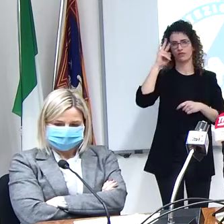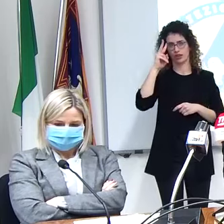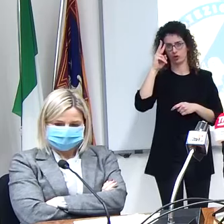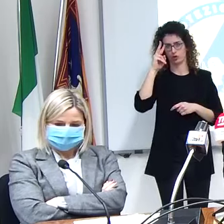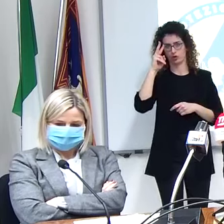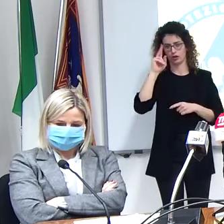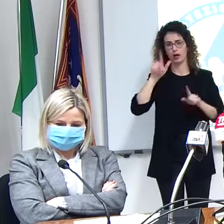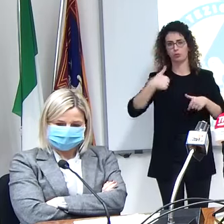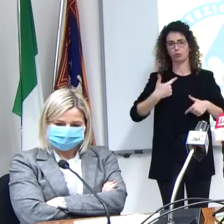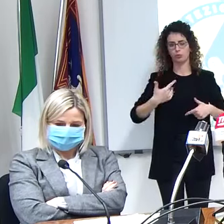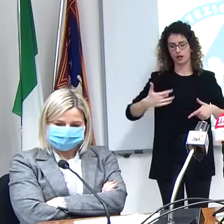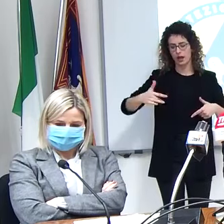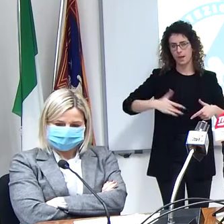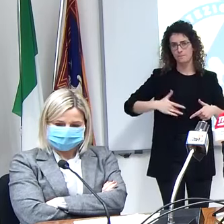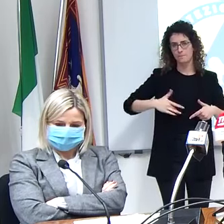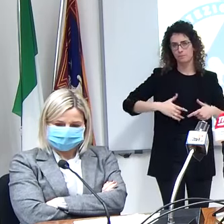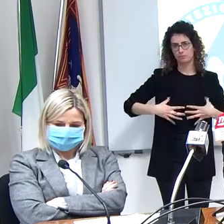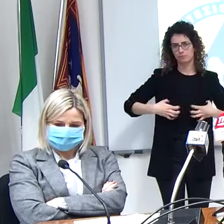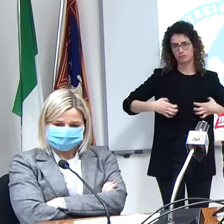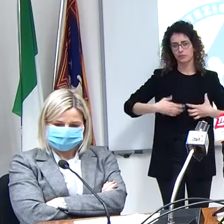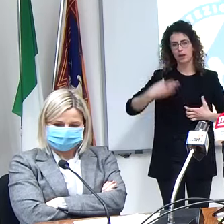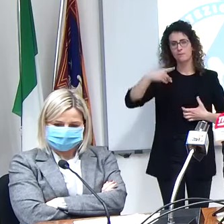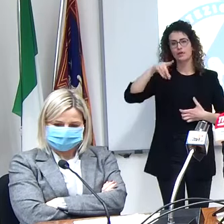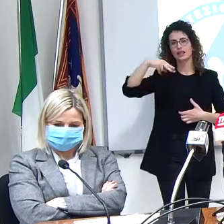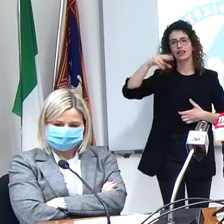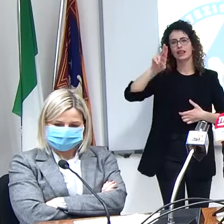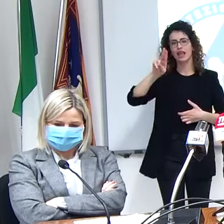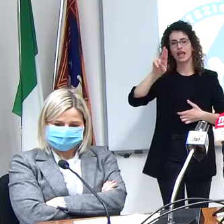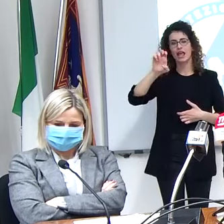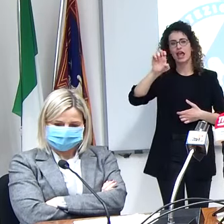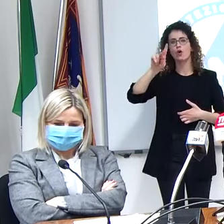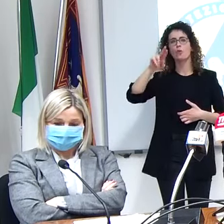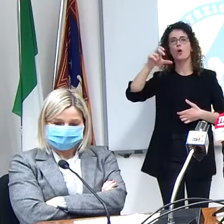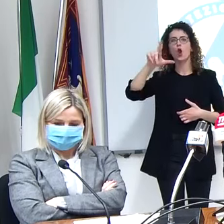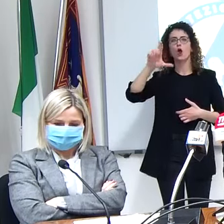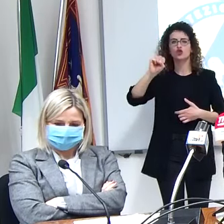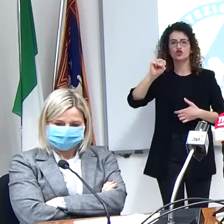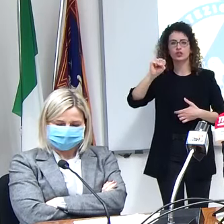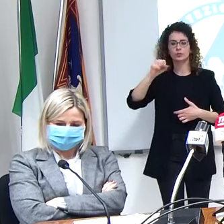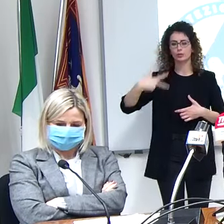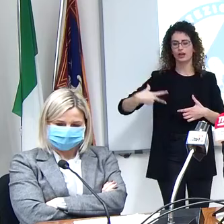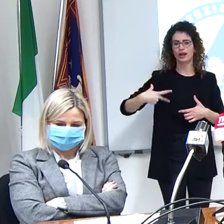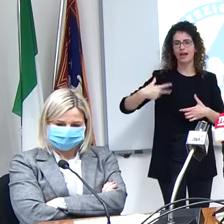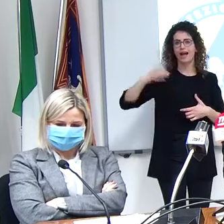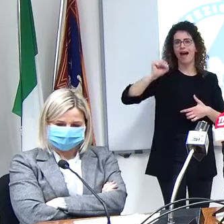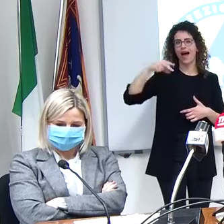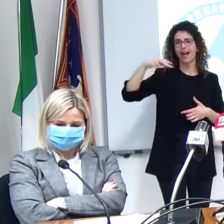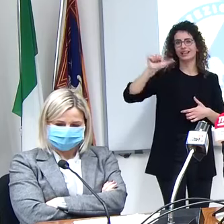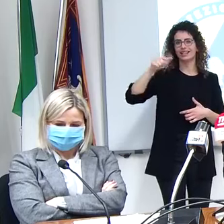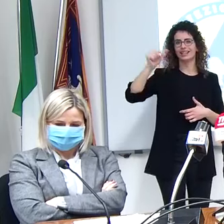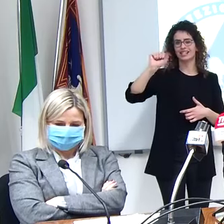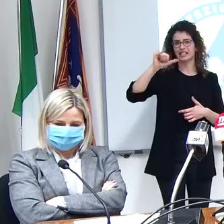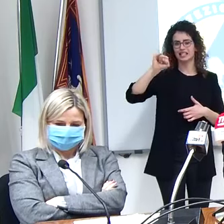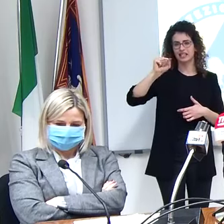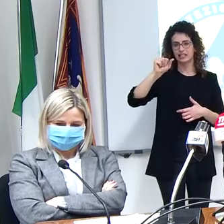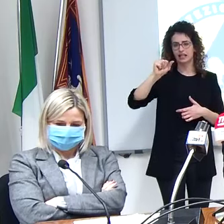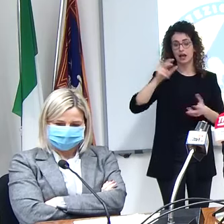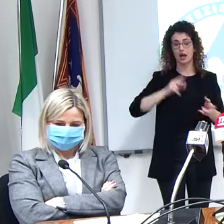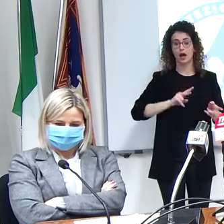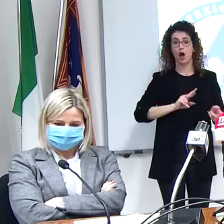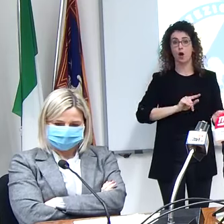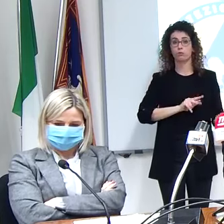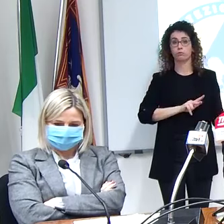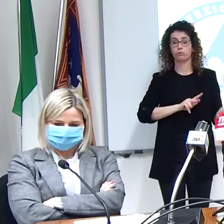gli pneumologi di Padova e Verona anestesisti responsabili dei pronto soccorsi e poi